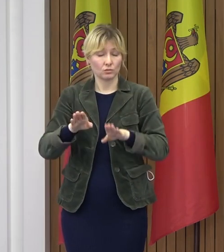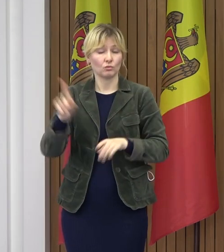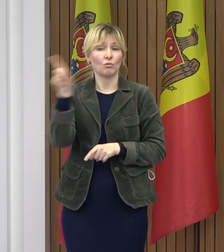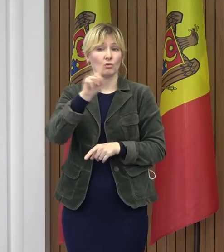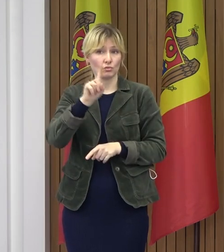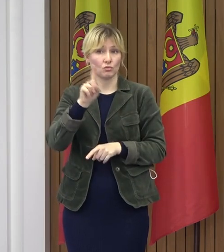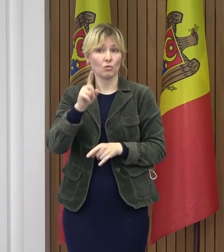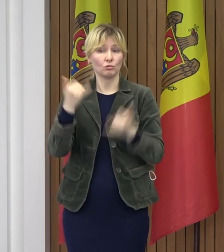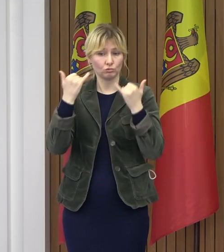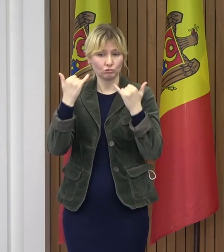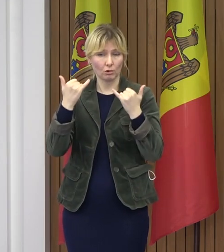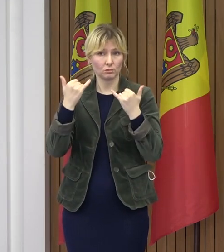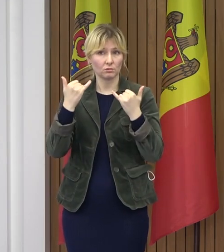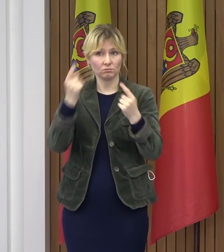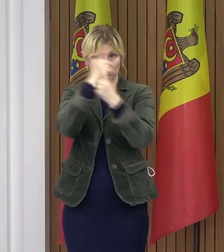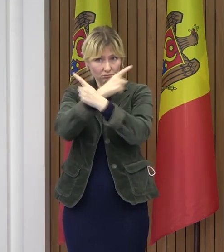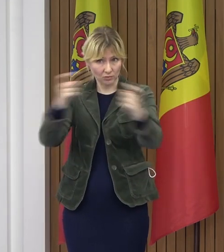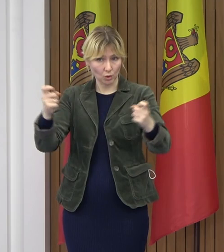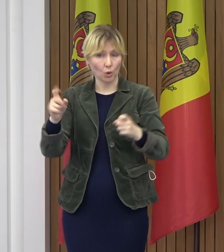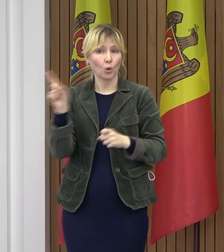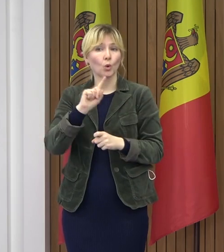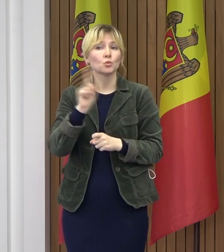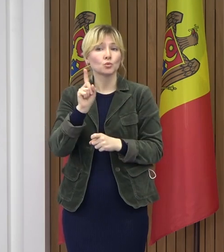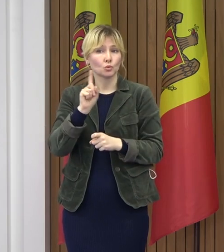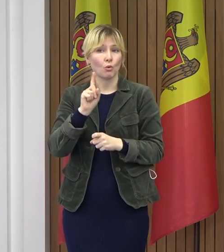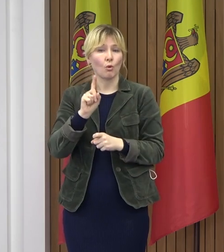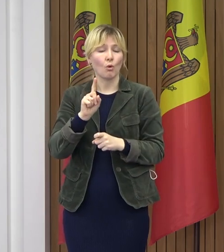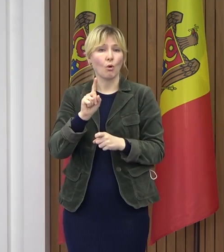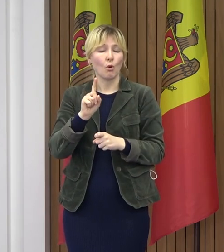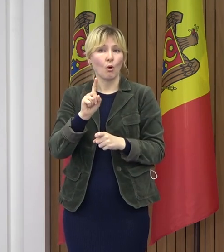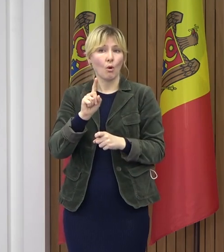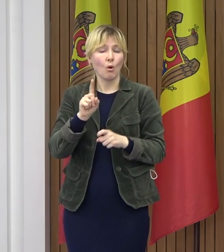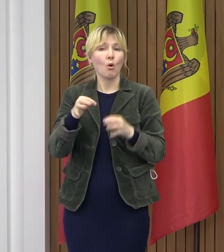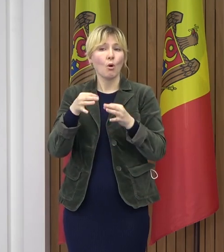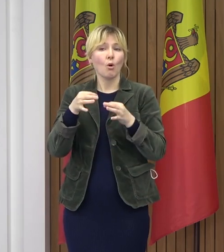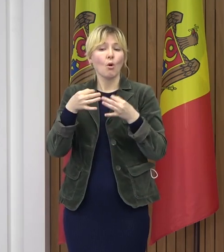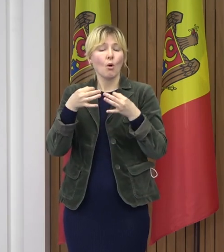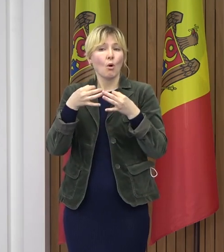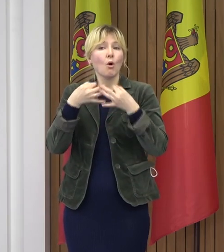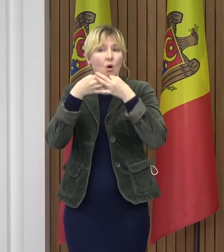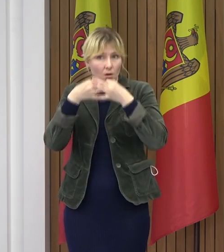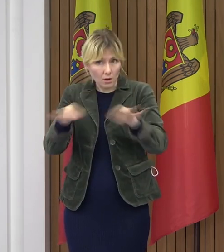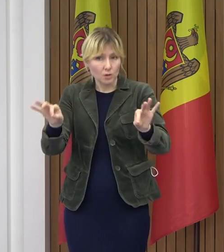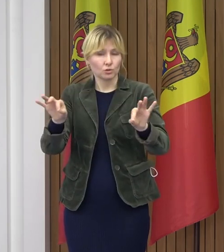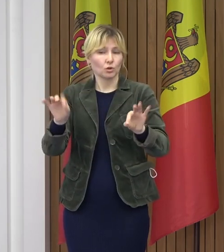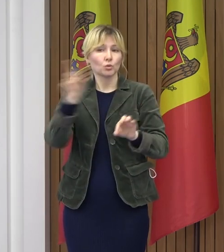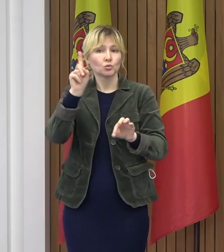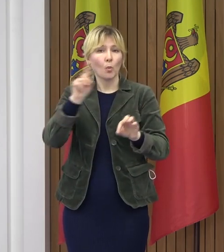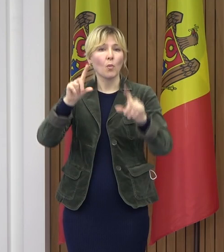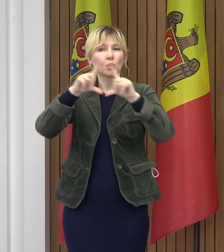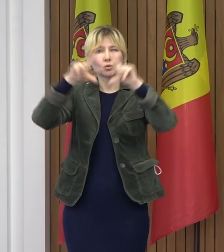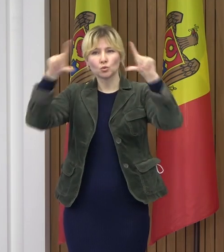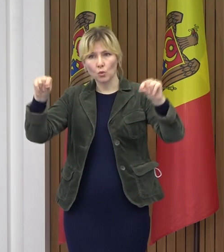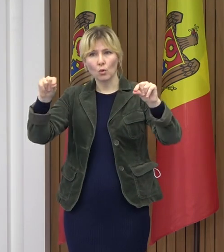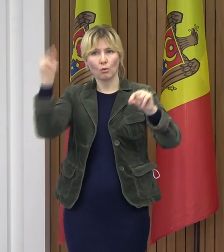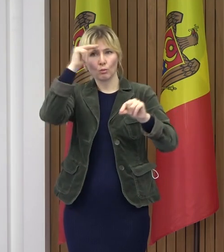decizia la care s-a ajuns în mod consensual este să delegăm la descriția administrațiilor publice locale, de nivelul